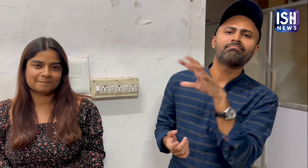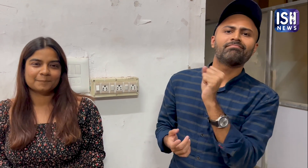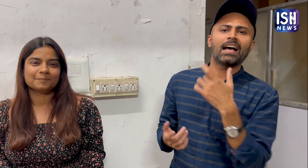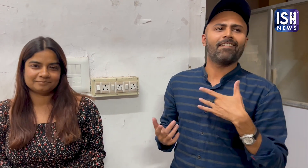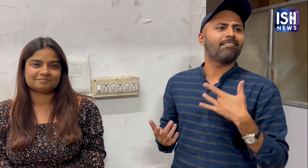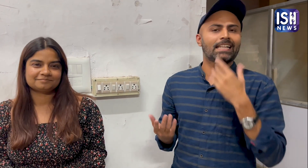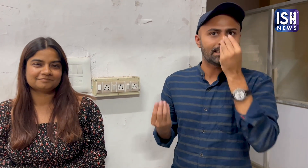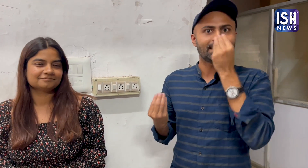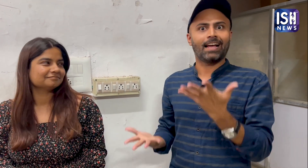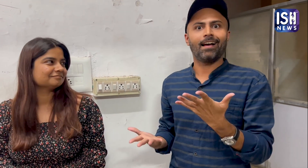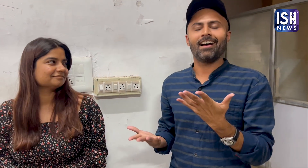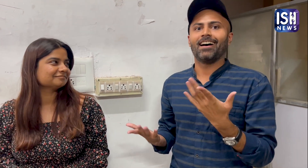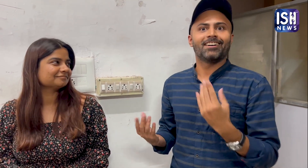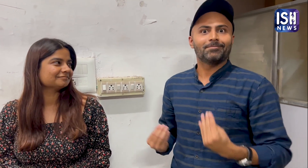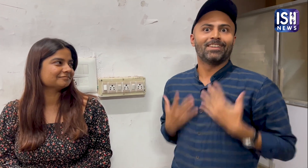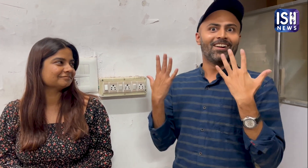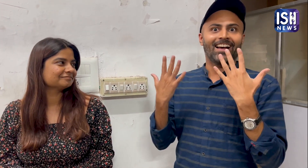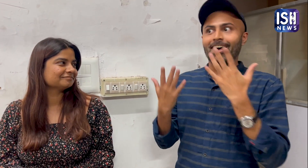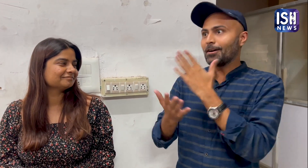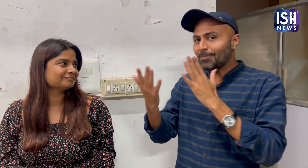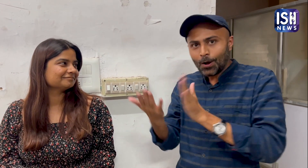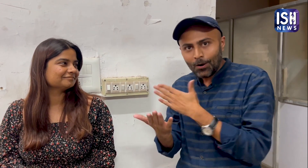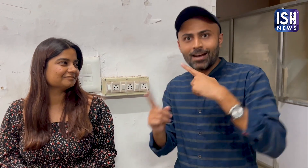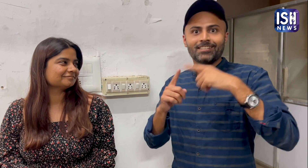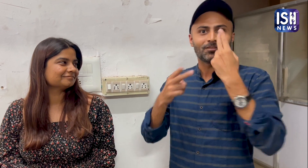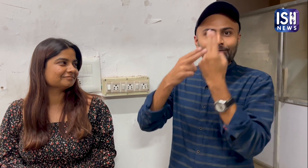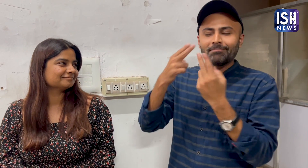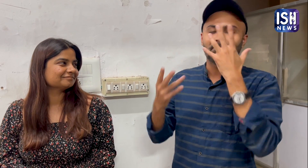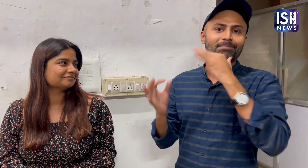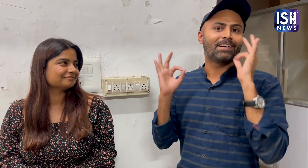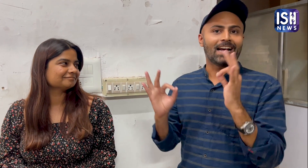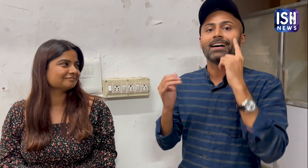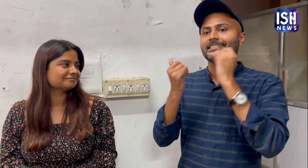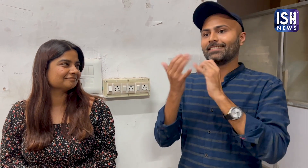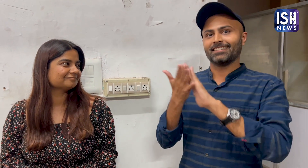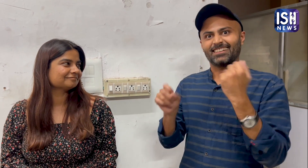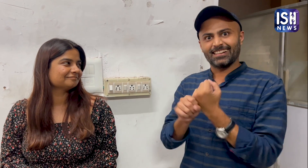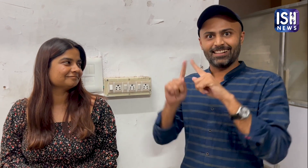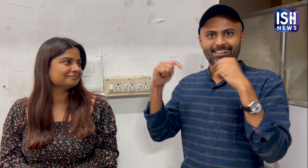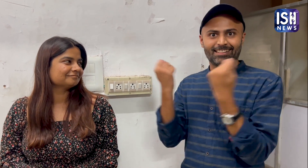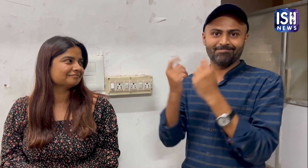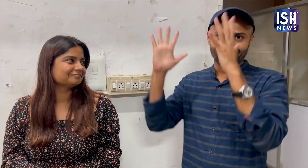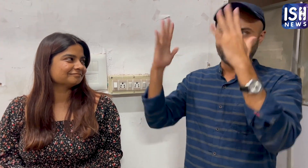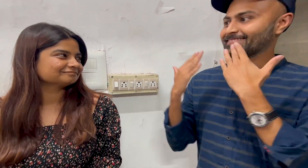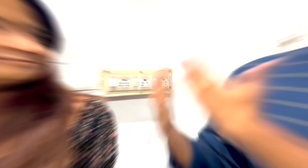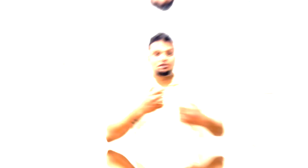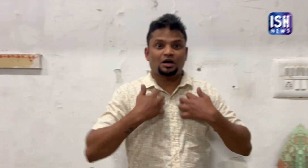आसानी से समझ जाते है और हमें खुशी का अनुभव होता है गाने, कहानी सब खुबसुरत था आएसेच टीम ने काफी महनत की है तालिया,